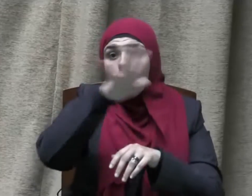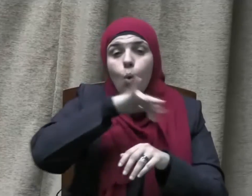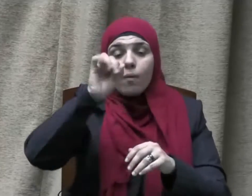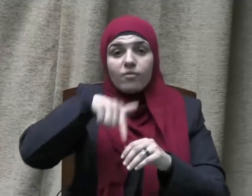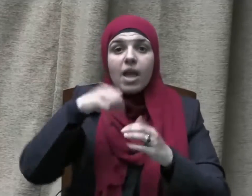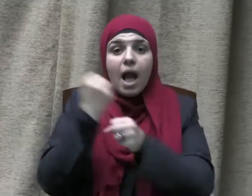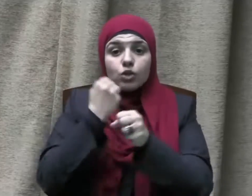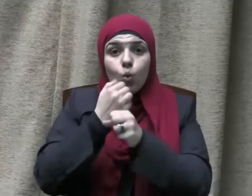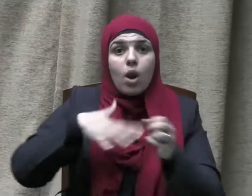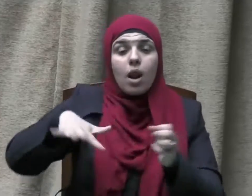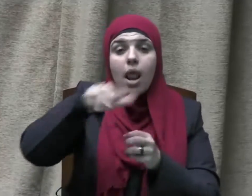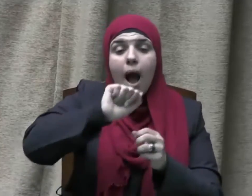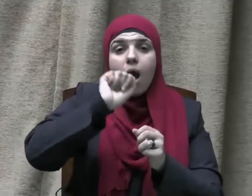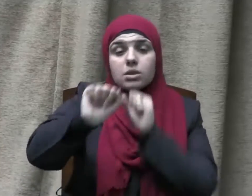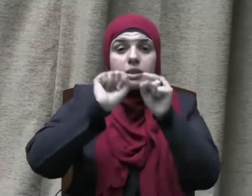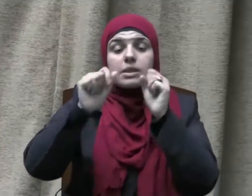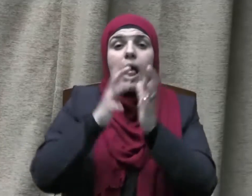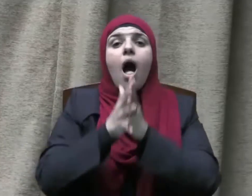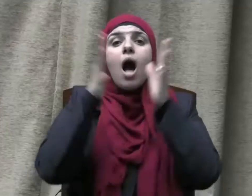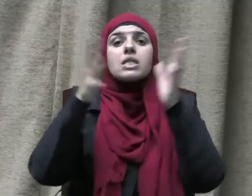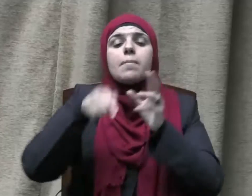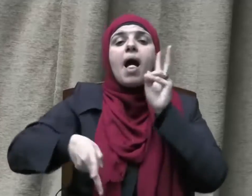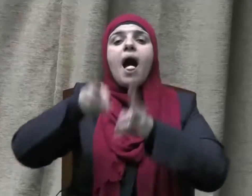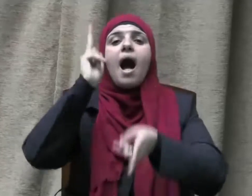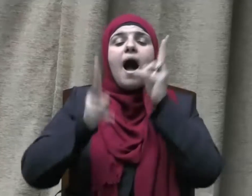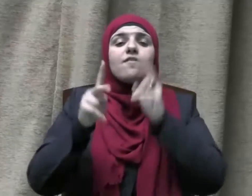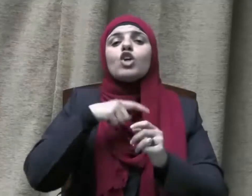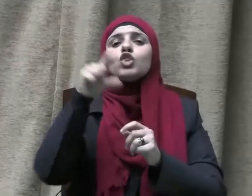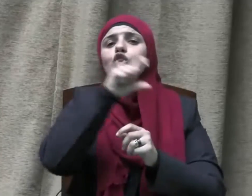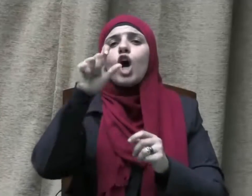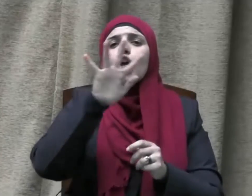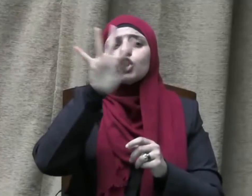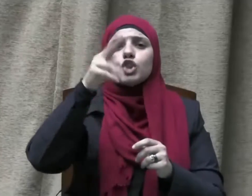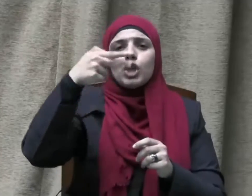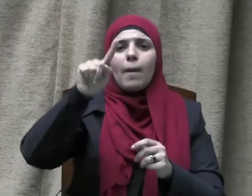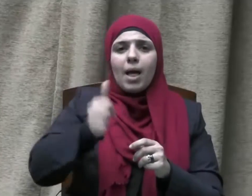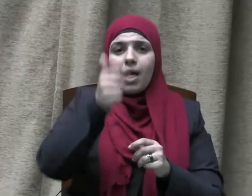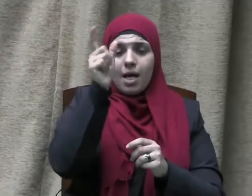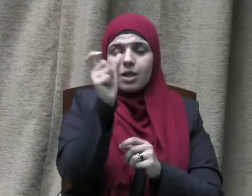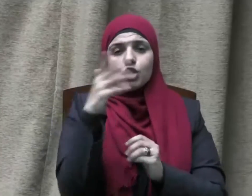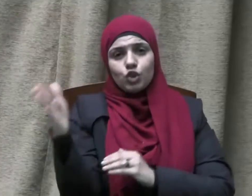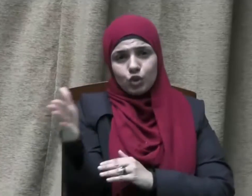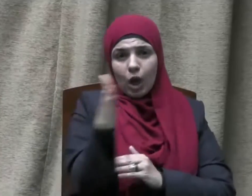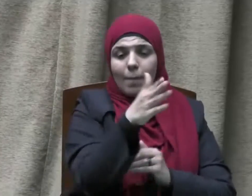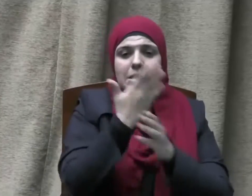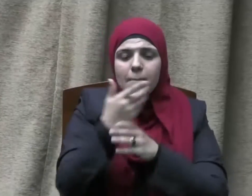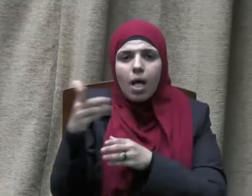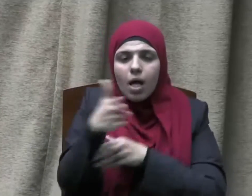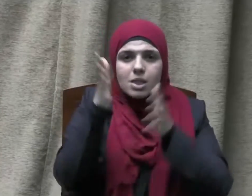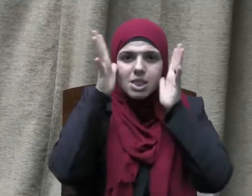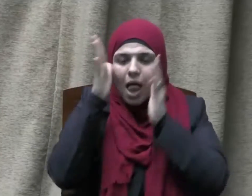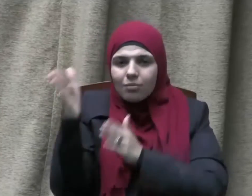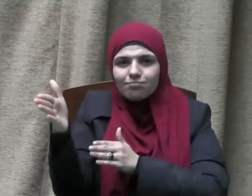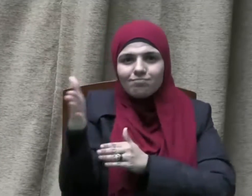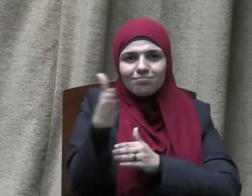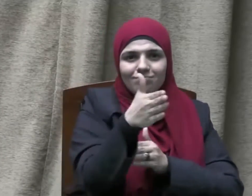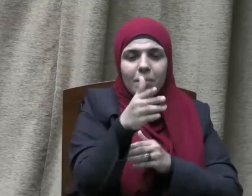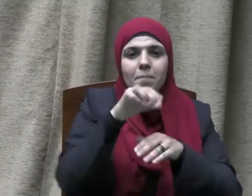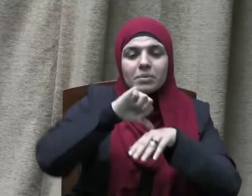العظيمة التي نحتفي بها في شهر شعبانا حدث تحويل القبلة من بيت المقدس